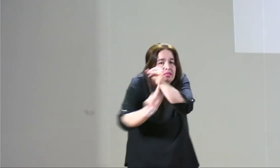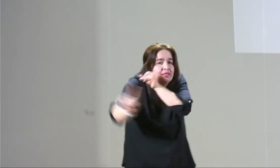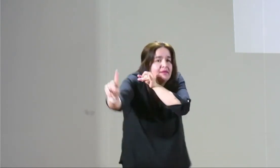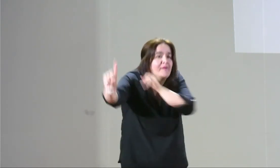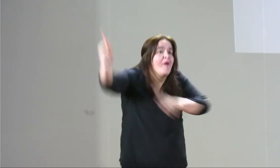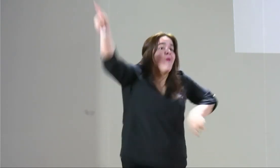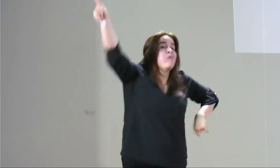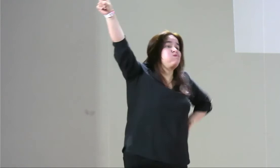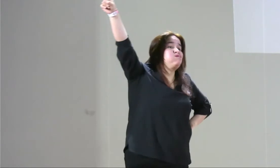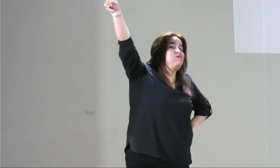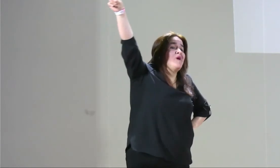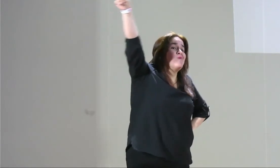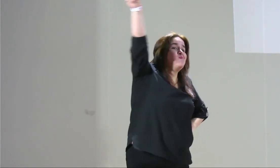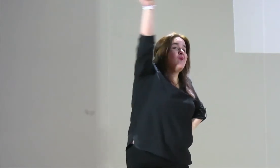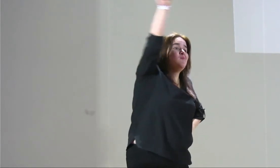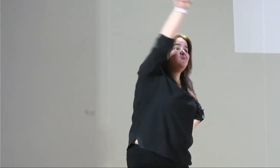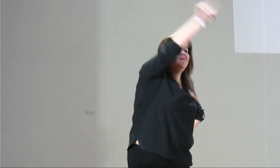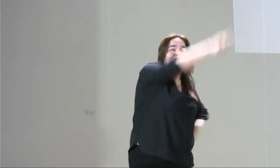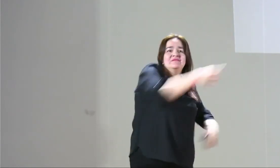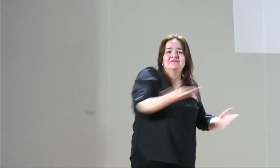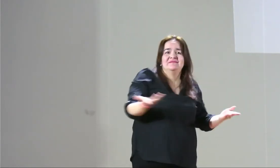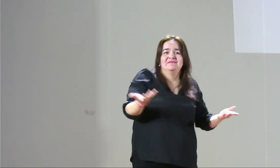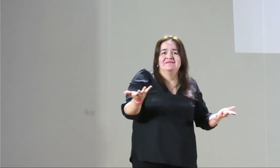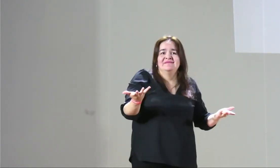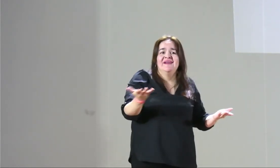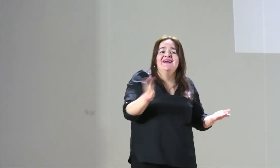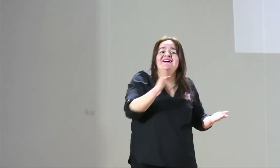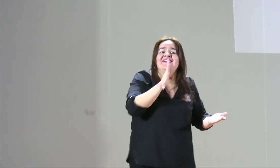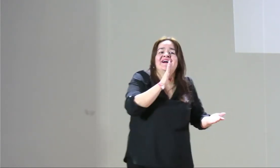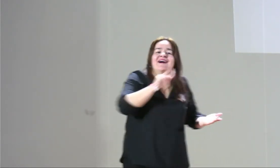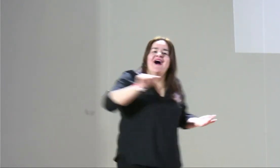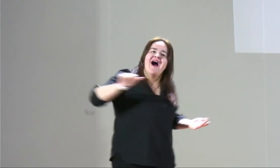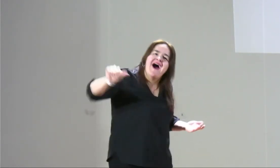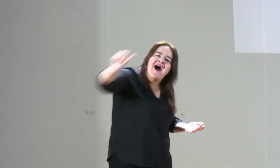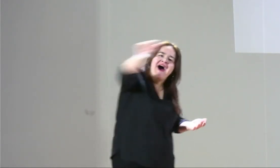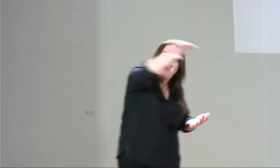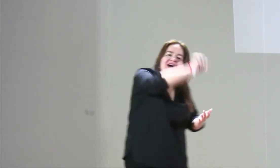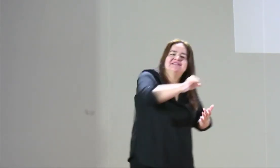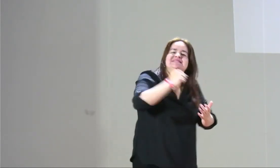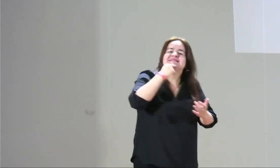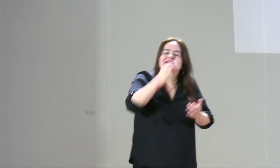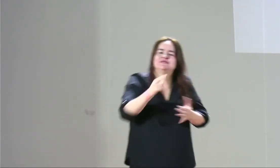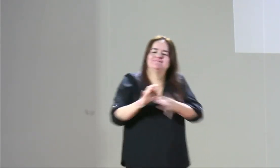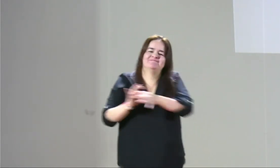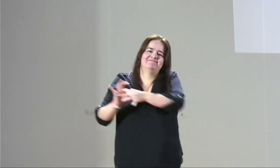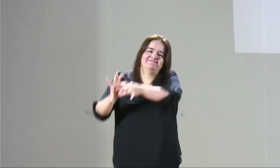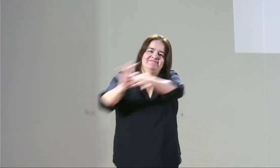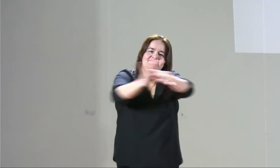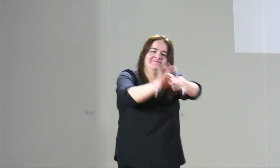con esas comunidades minoritarias que están por allá ocultas y cuántas personas están allá en Colombia.